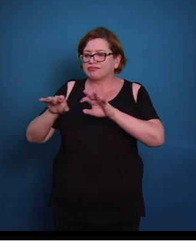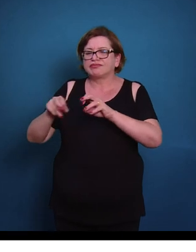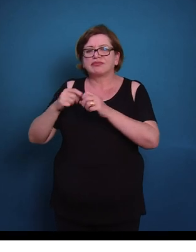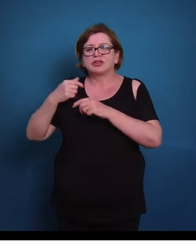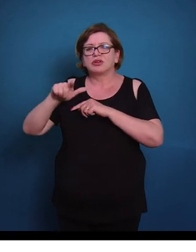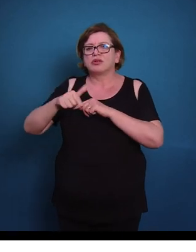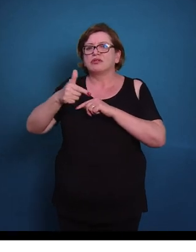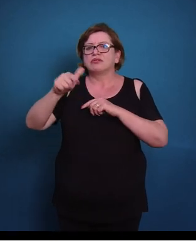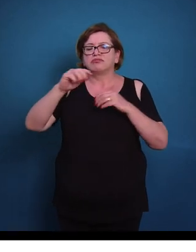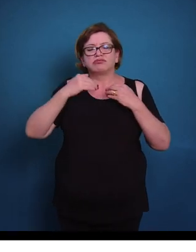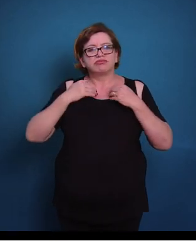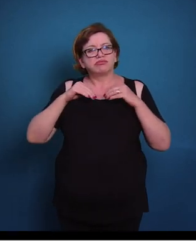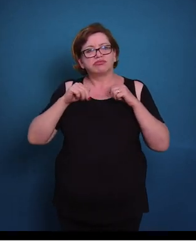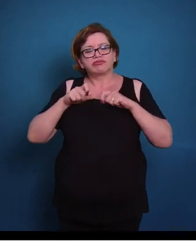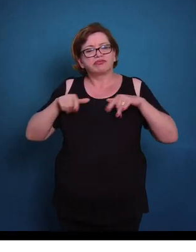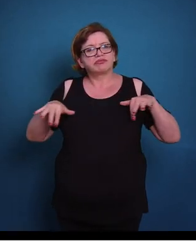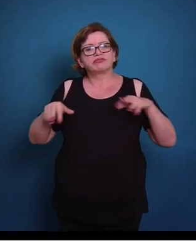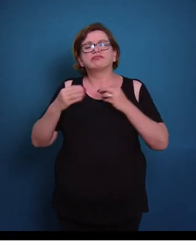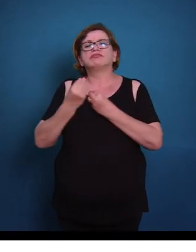órgãos.